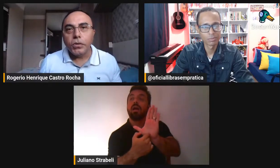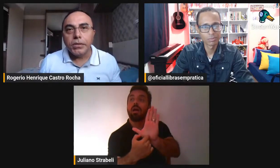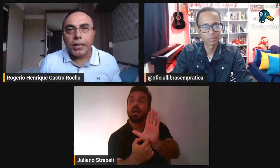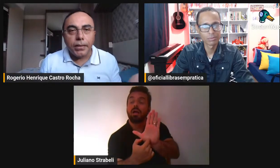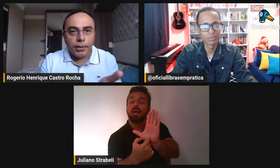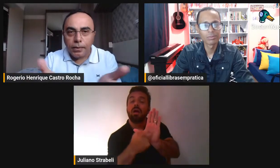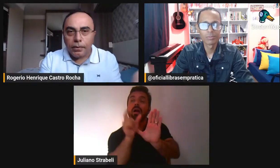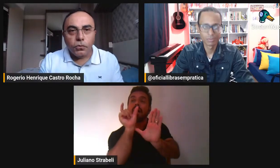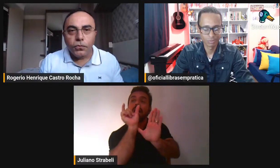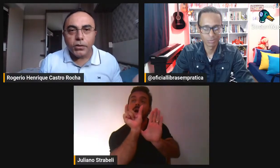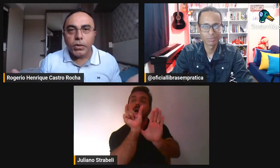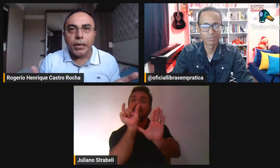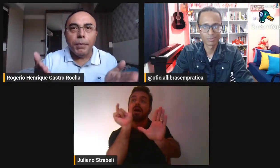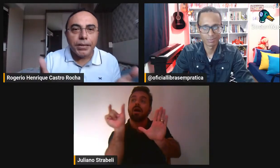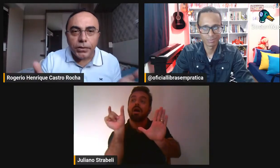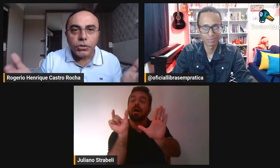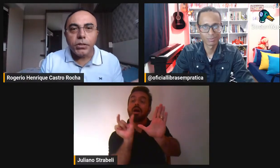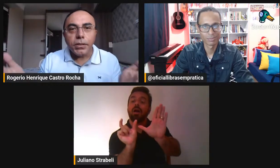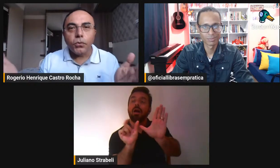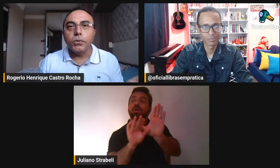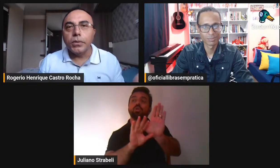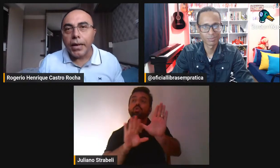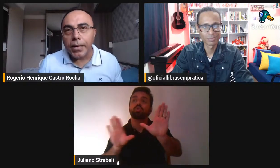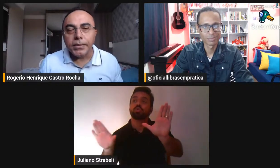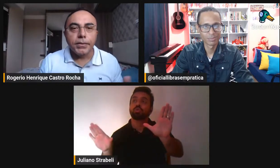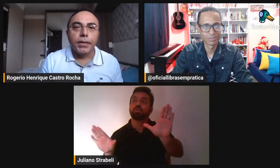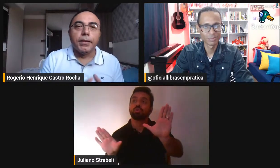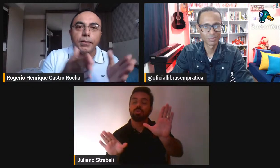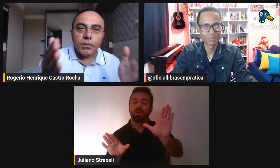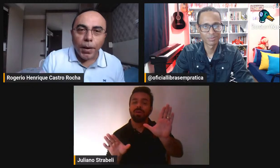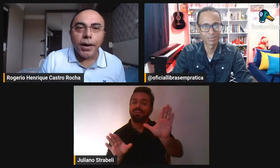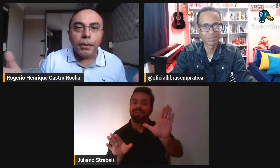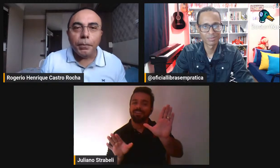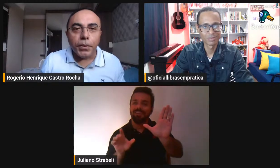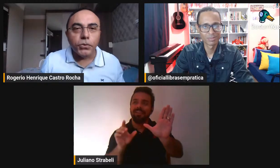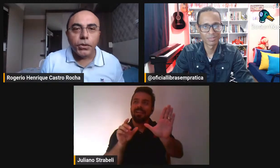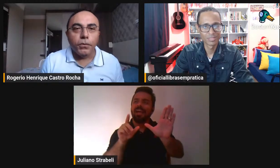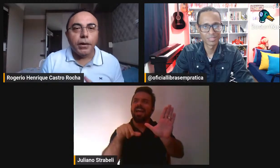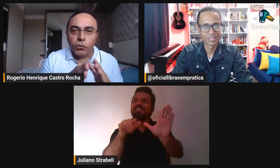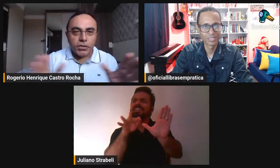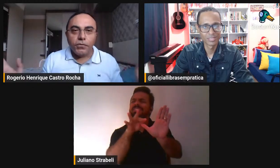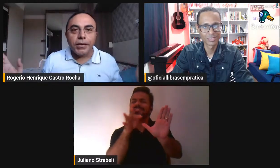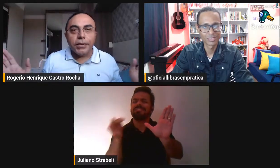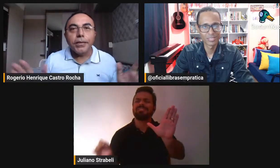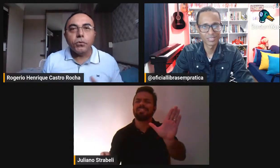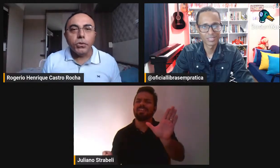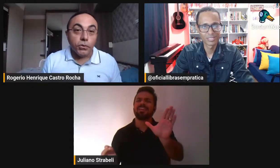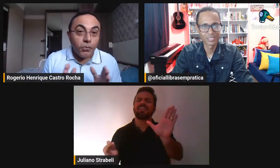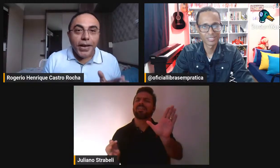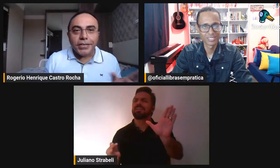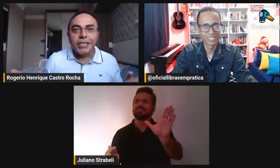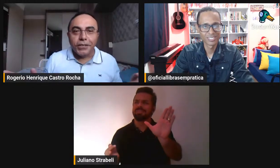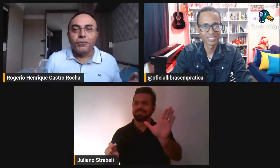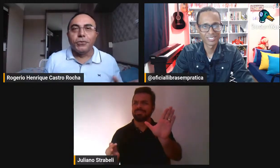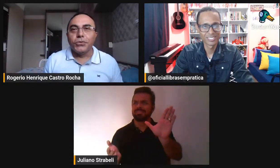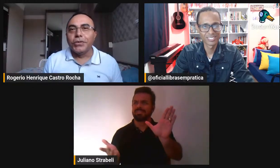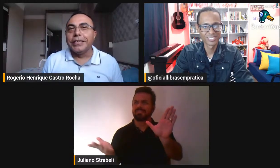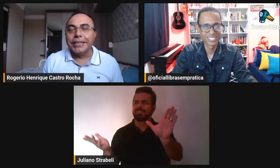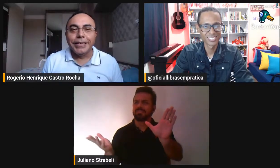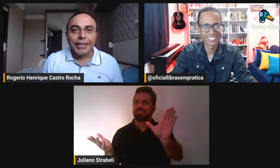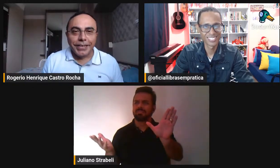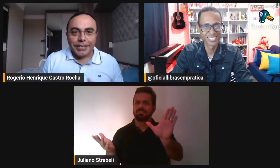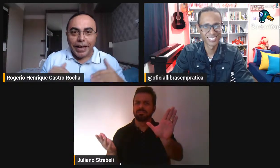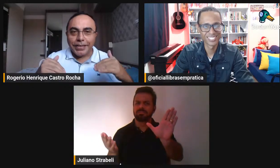nem se esforçar. O verso é batatinha, colunas, esparrama pelo chão. Aí você vai entender tudinho. Não é assim que